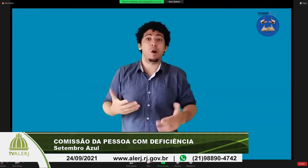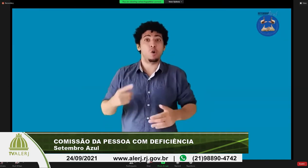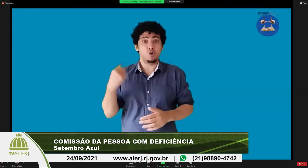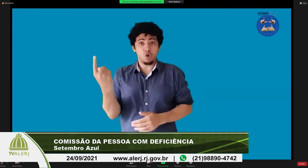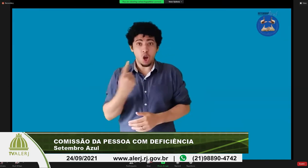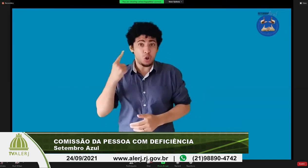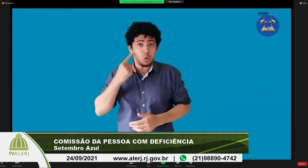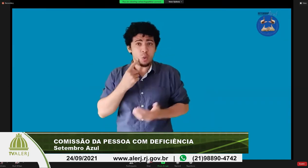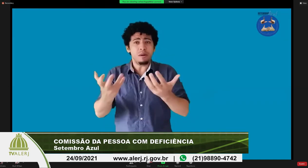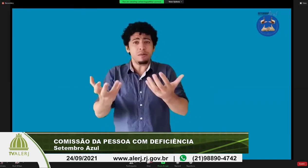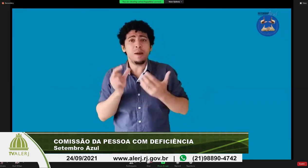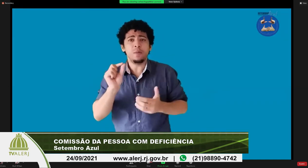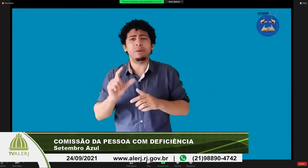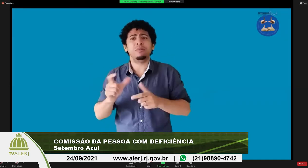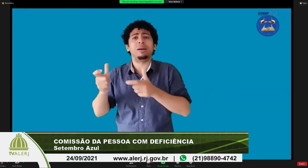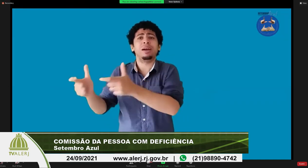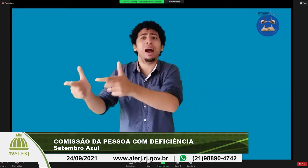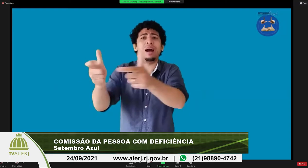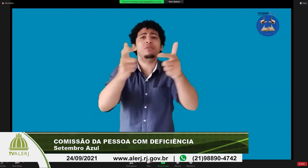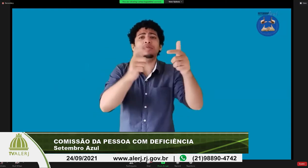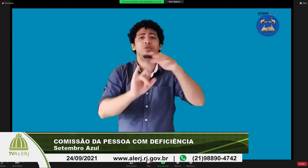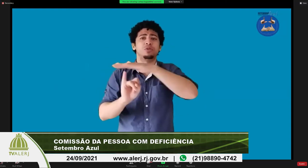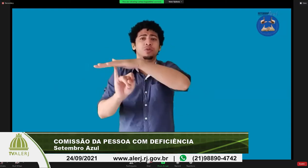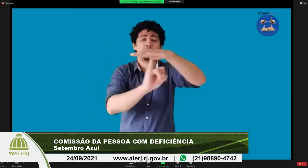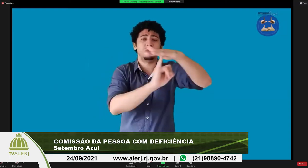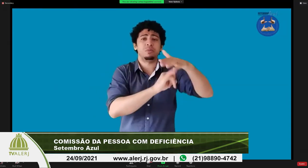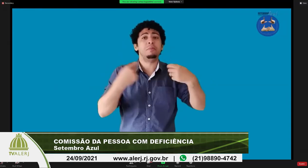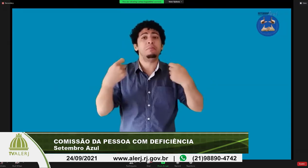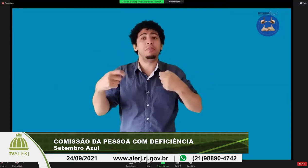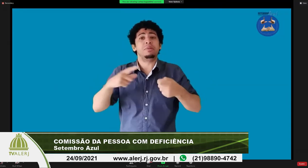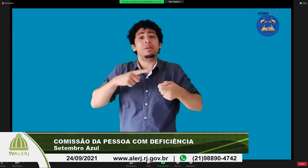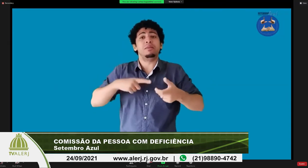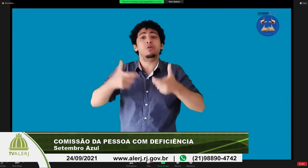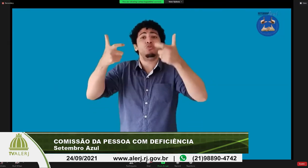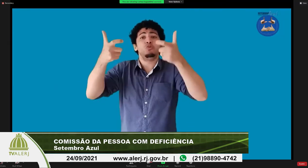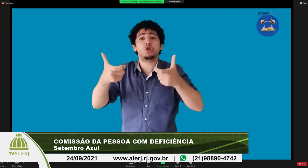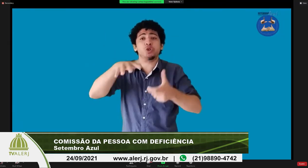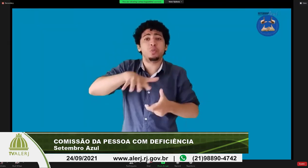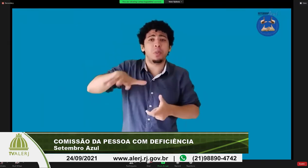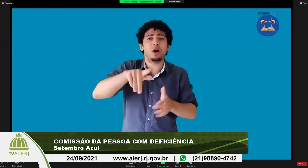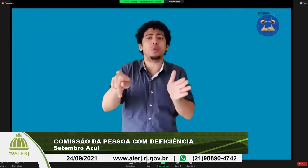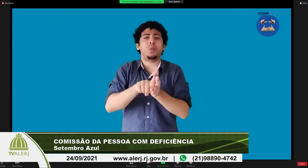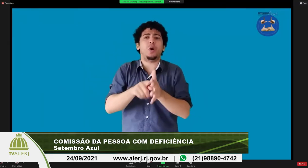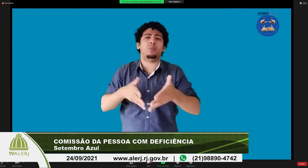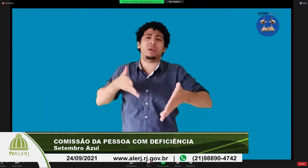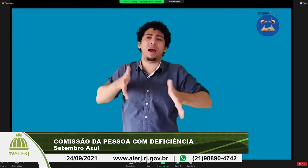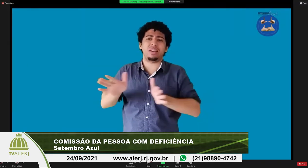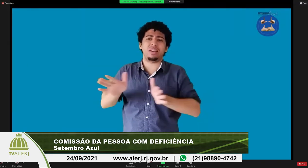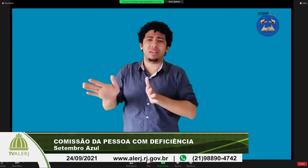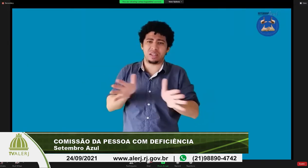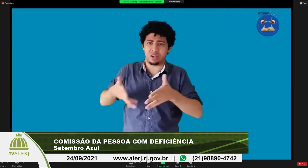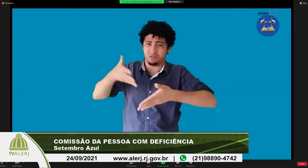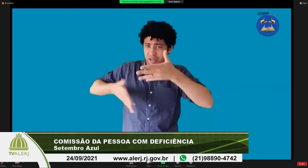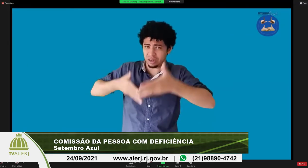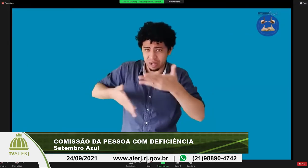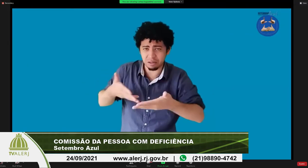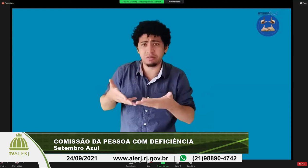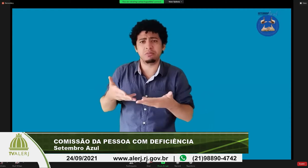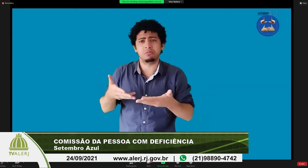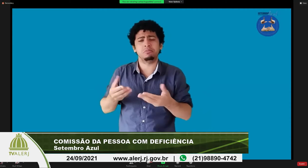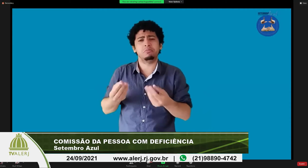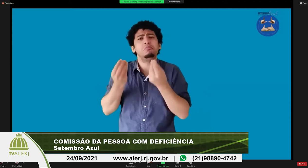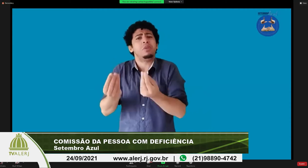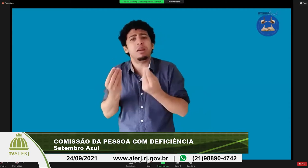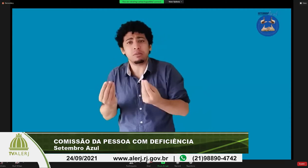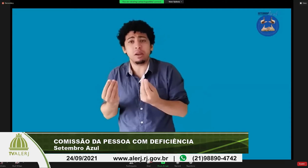pessoa surda também nós surdos queremos que os espaços as instituições os órgãos tenham acessibilidade